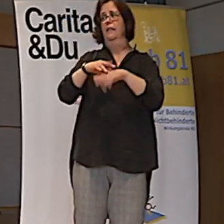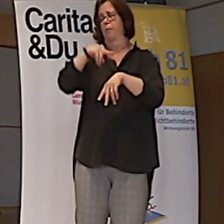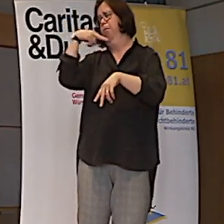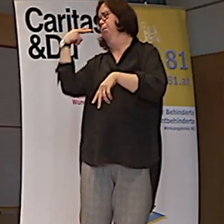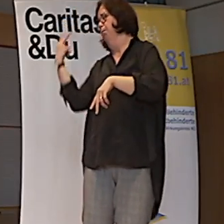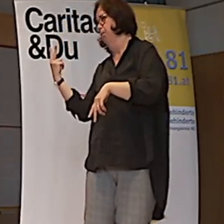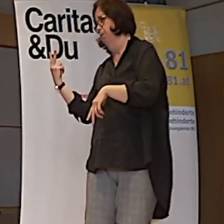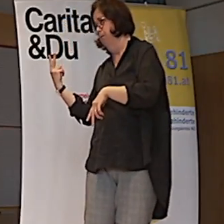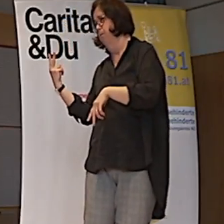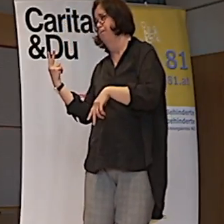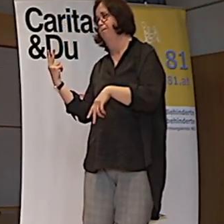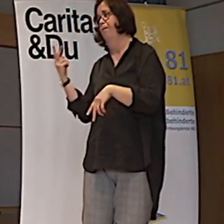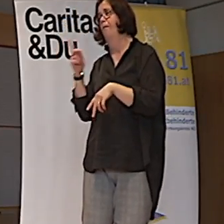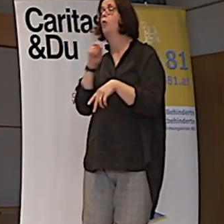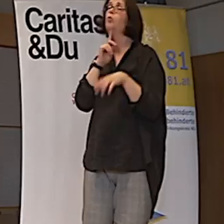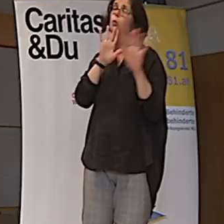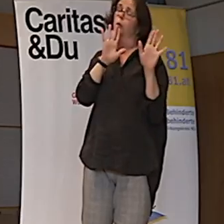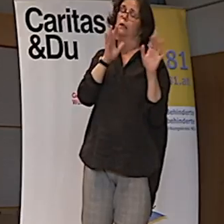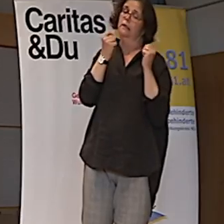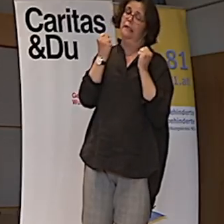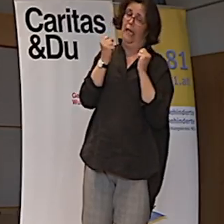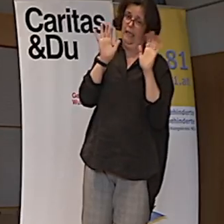gemacht. Nur zur Sicherheit.